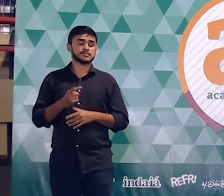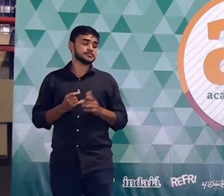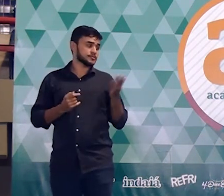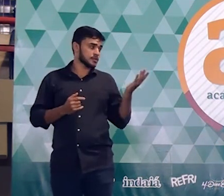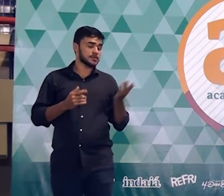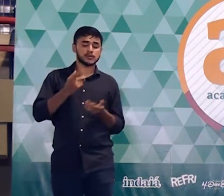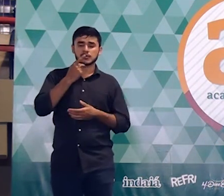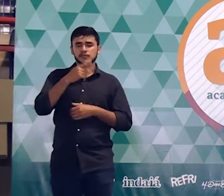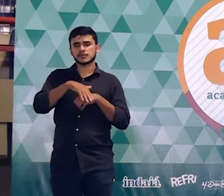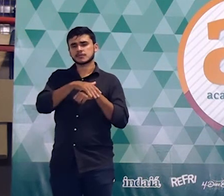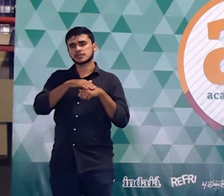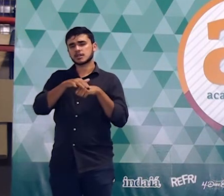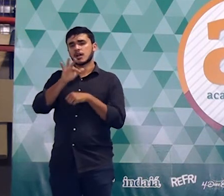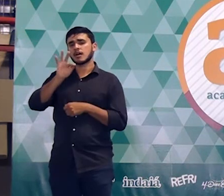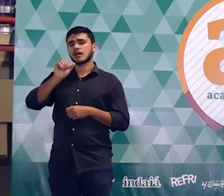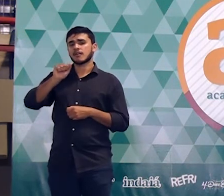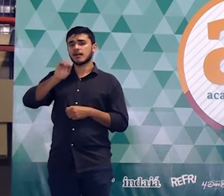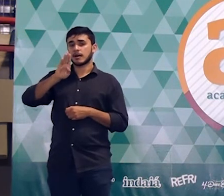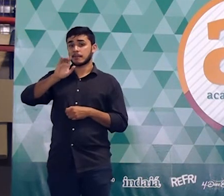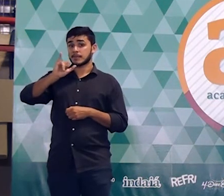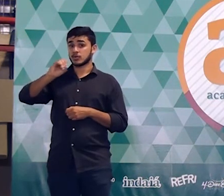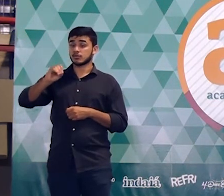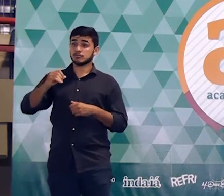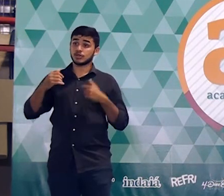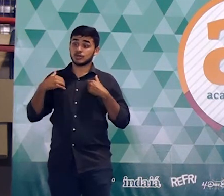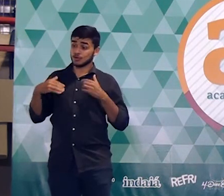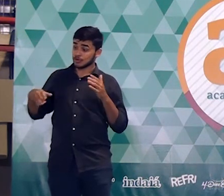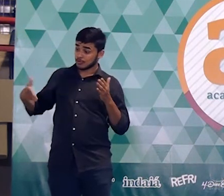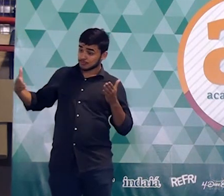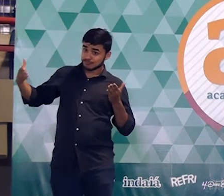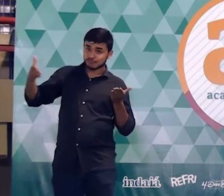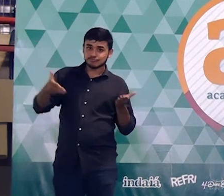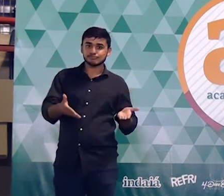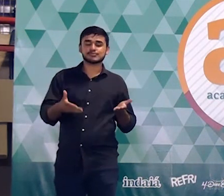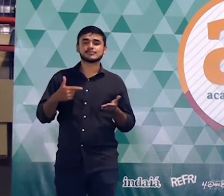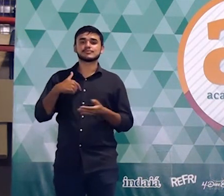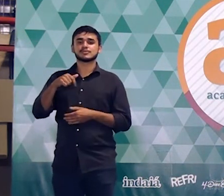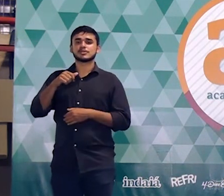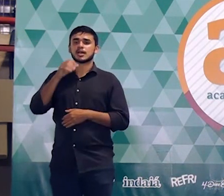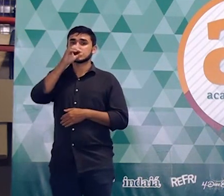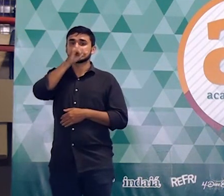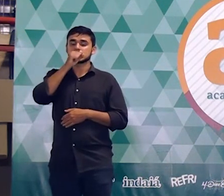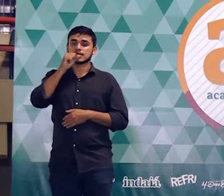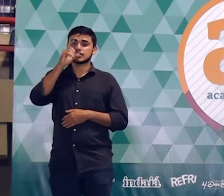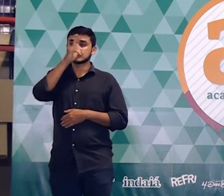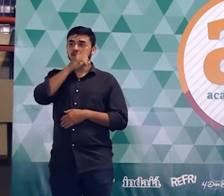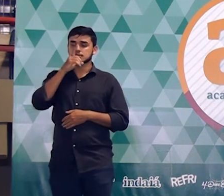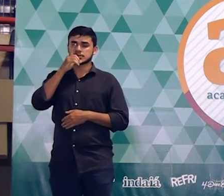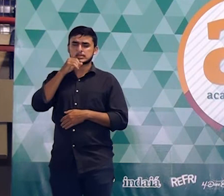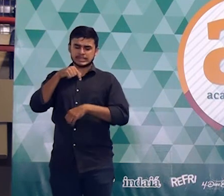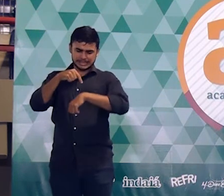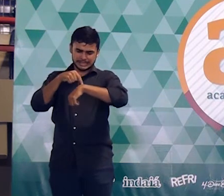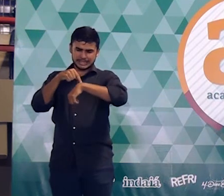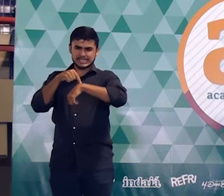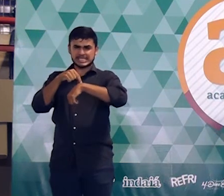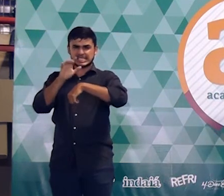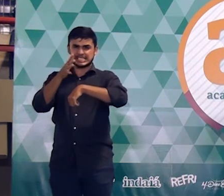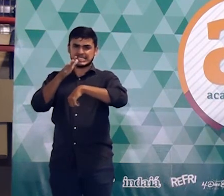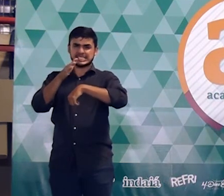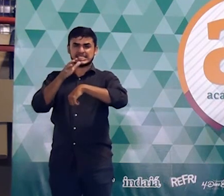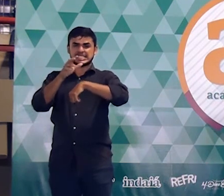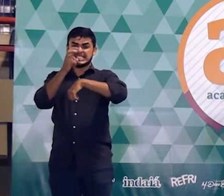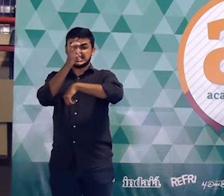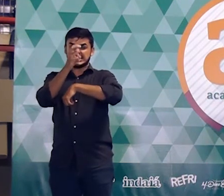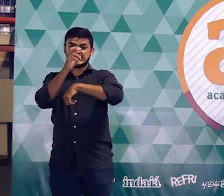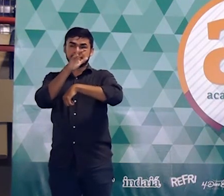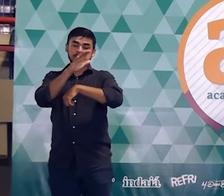vezes da gente chegar às vezes num sábado num domingo aqui no final da tarde né eu é porque hoje peguei a primeira